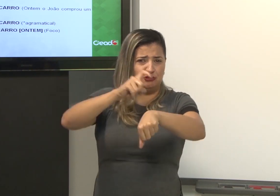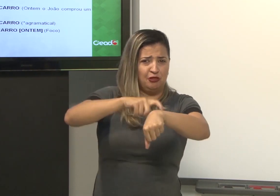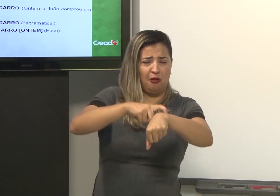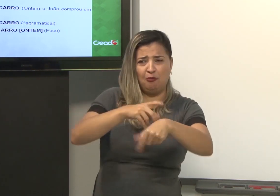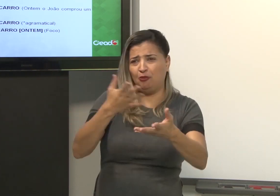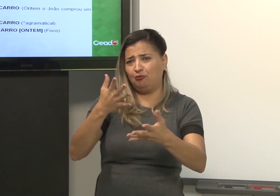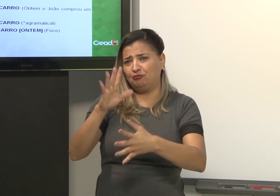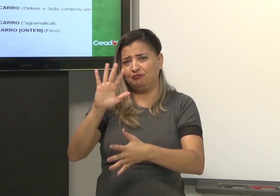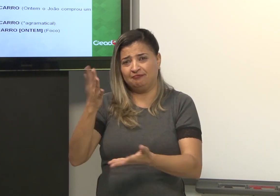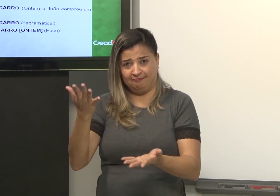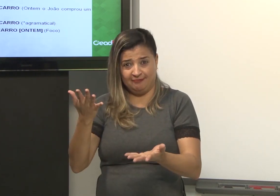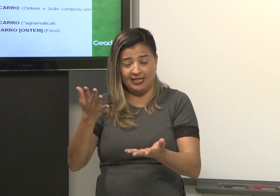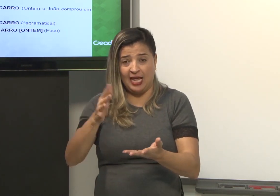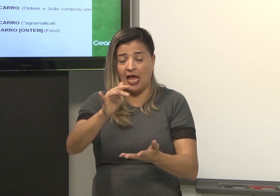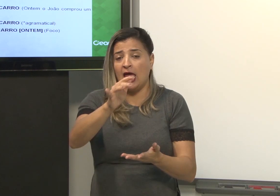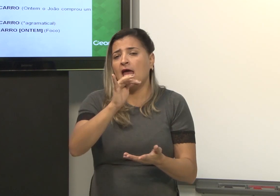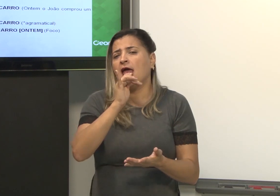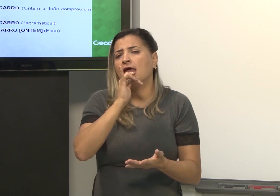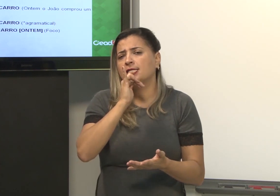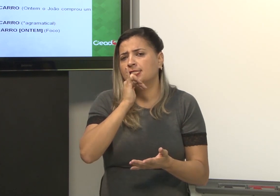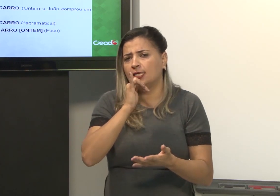Vamos a um exemplo de um advérbio de tempo.